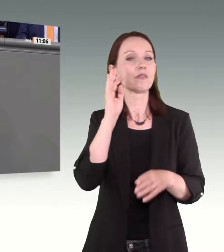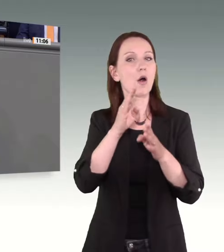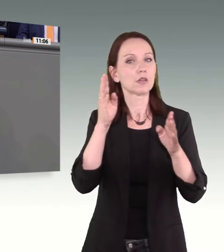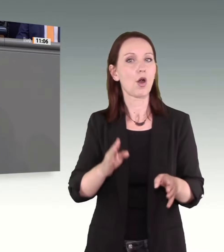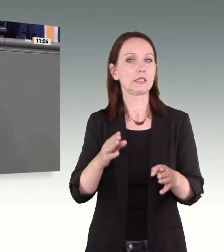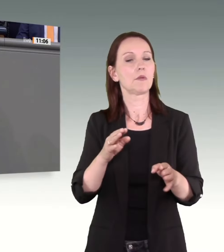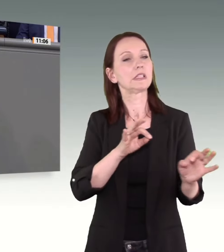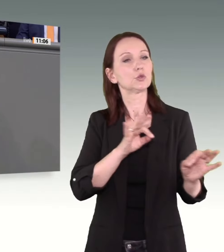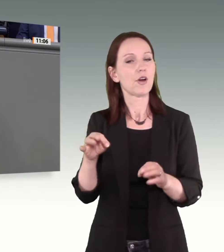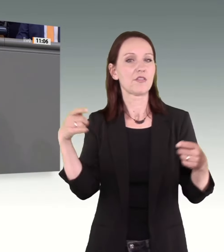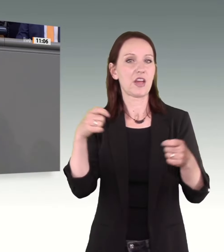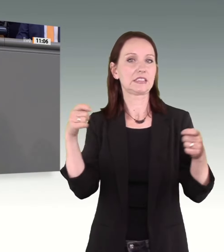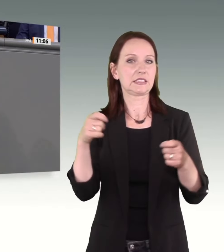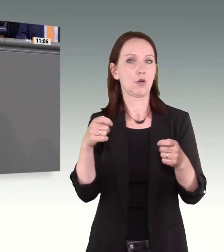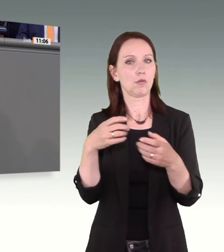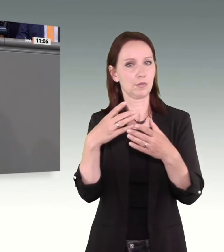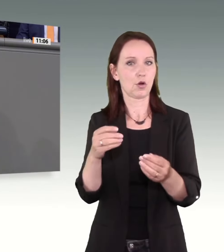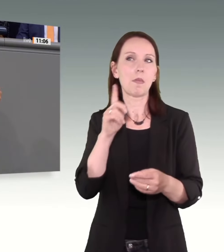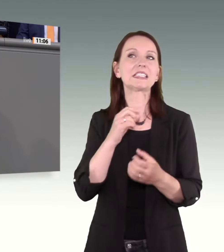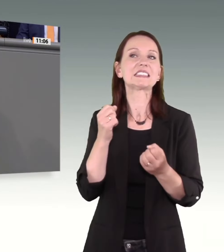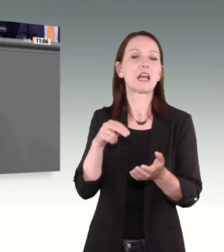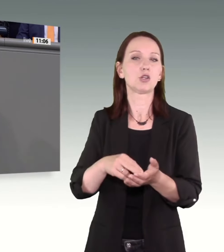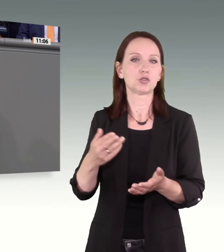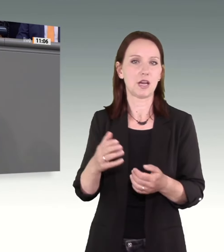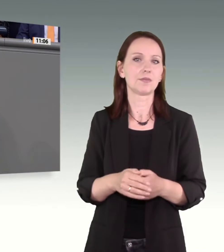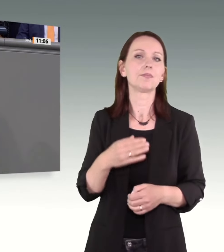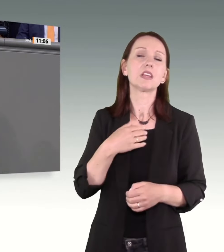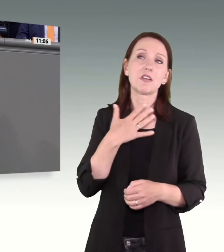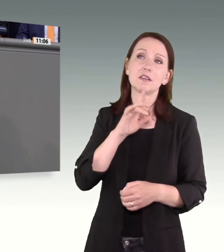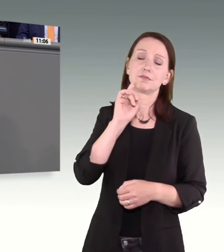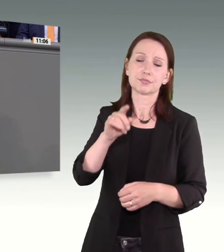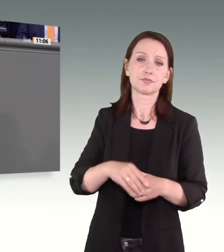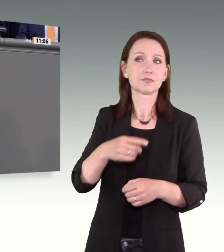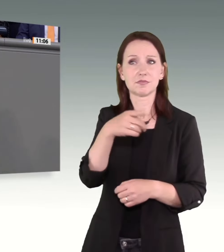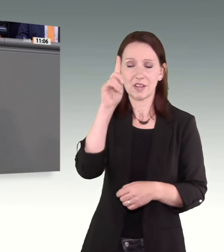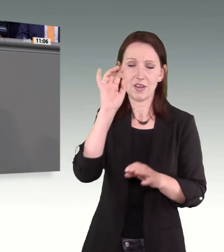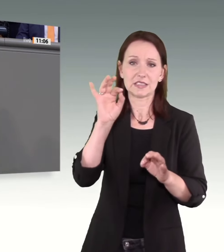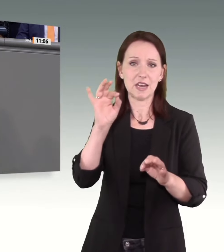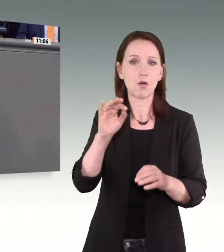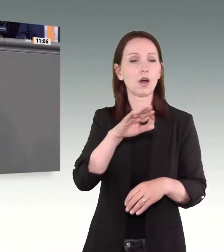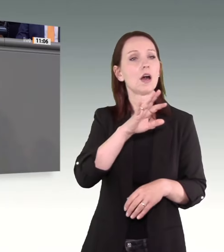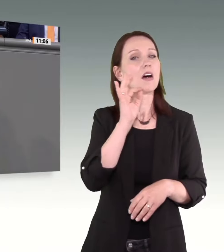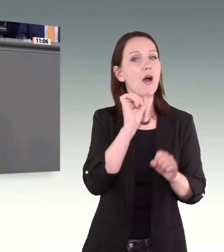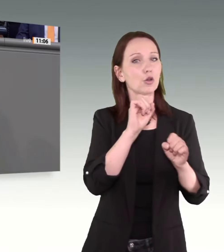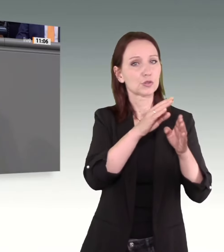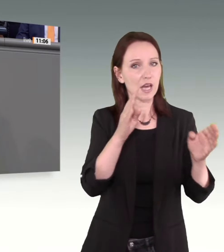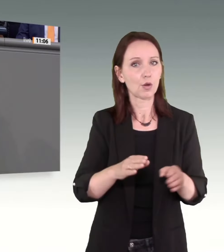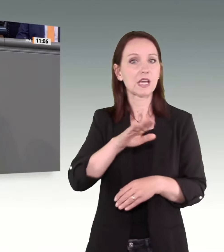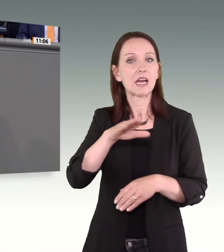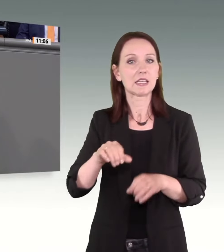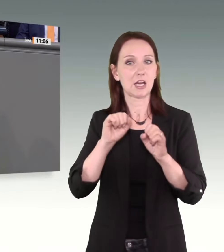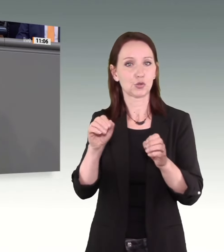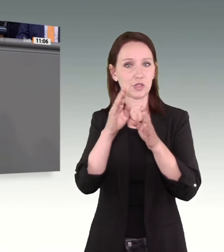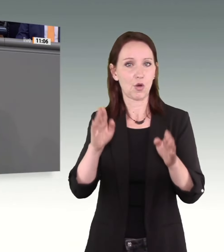sicherstellen. Ich will Ihnen ganz ehrlich sagen, Sie wissen doch ganz genau, dass Frauenhäuser und Kinderschutzhäuser ein zentrales Element im